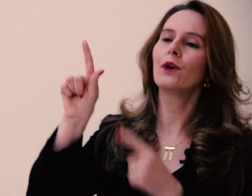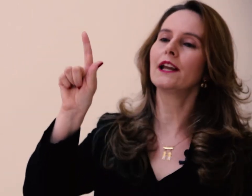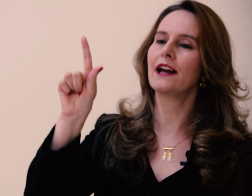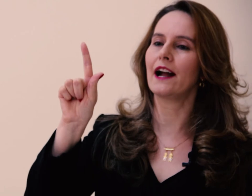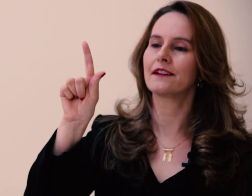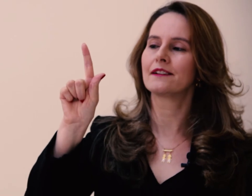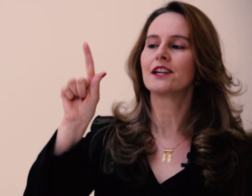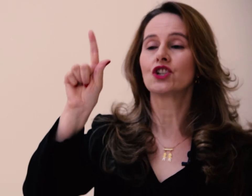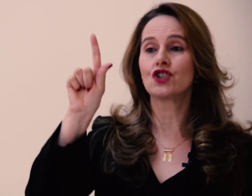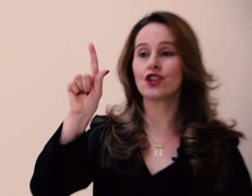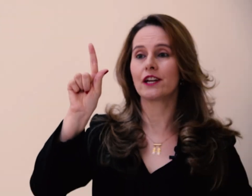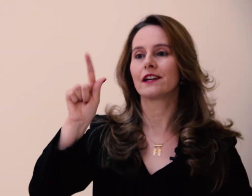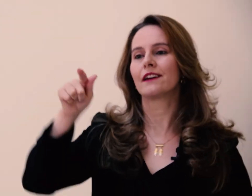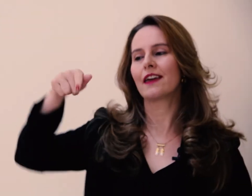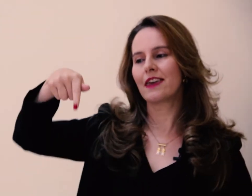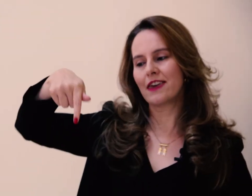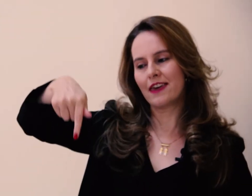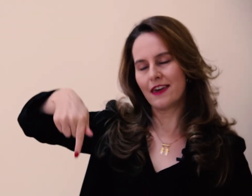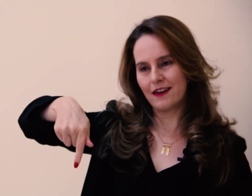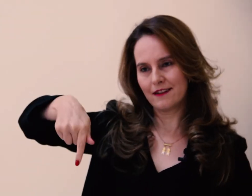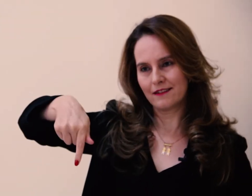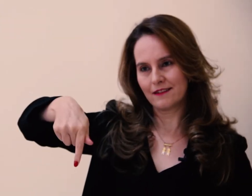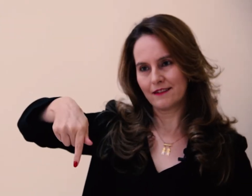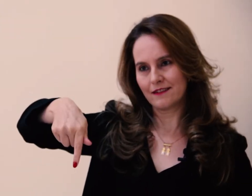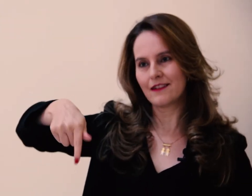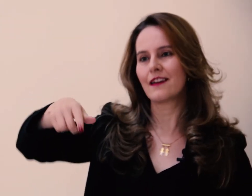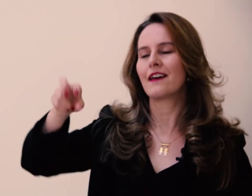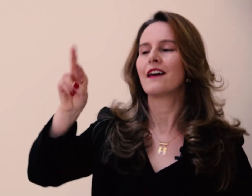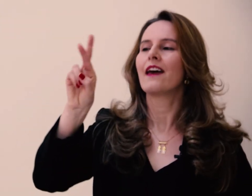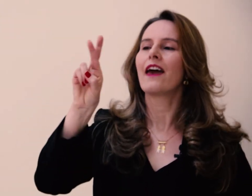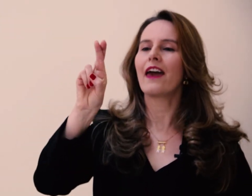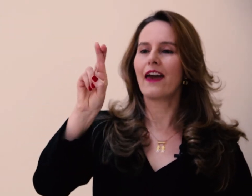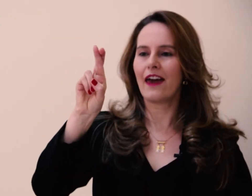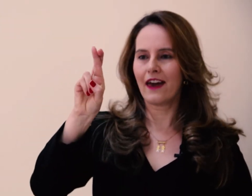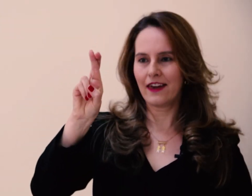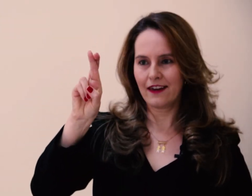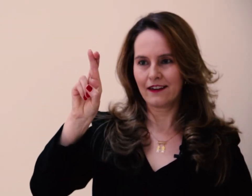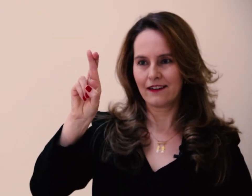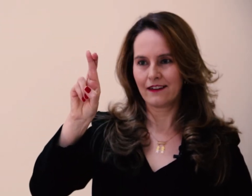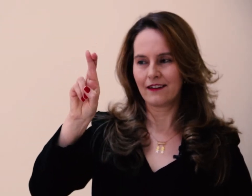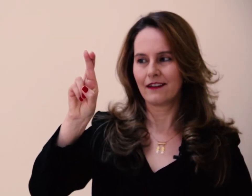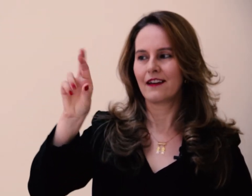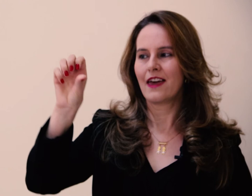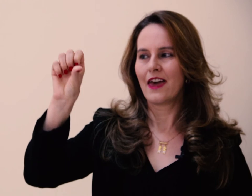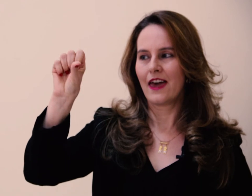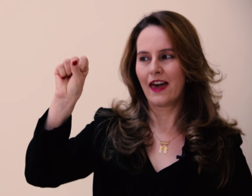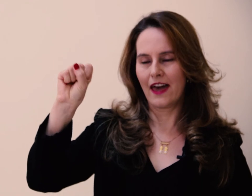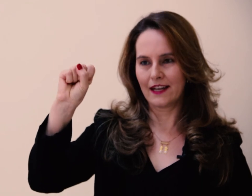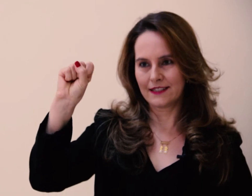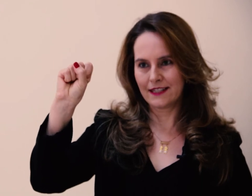polegar. G, Q, R, S,